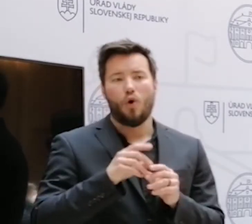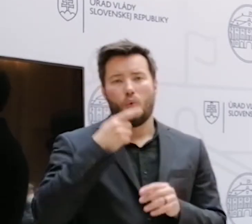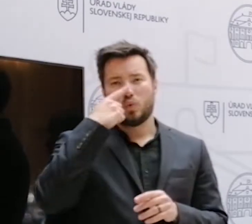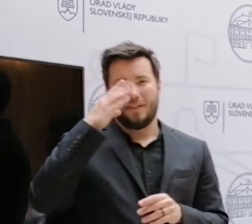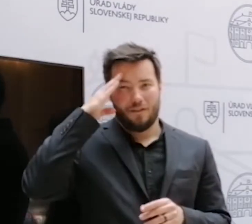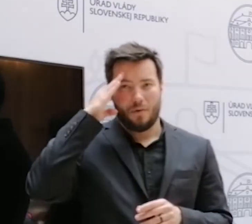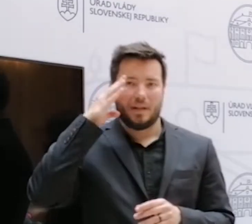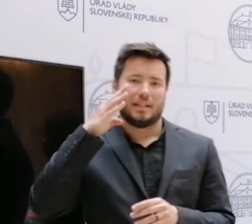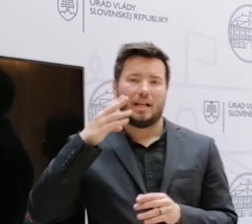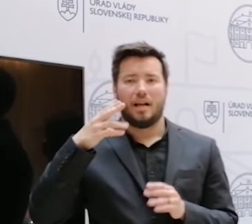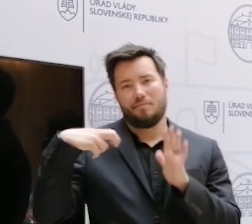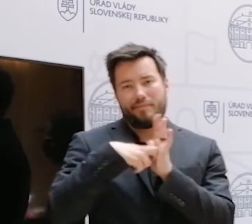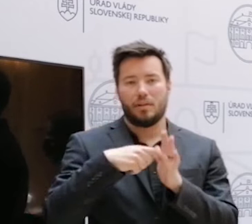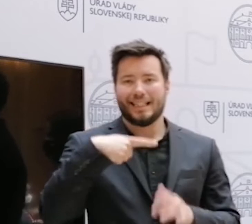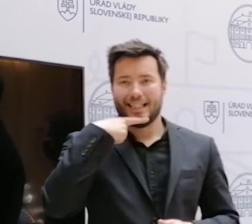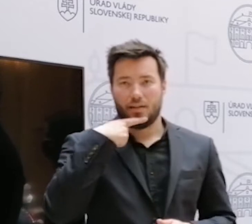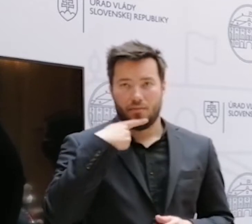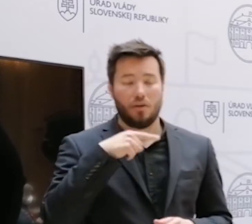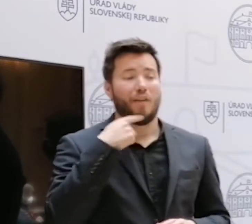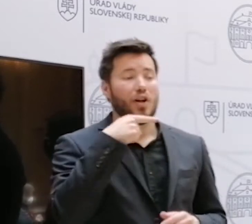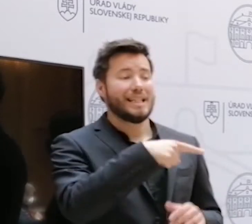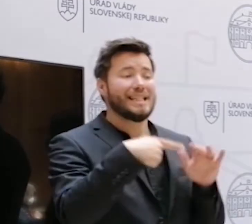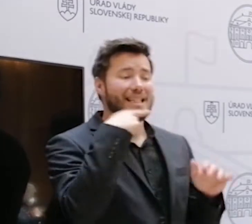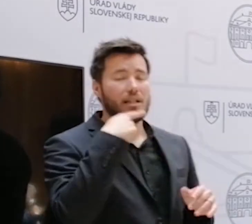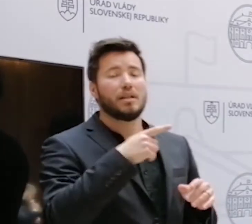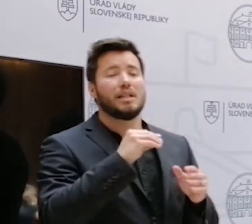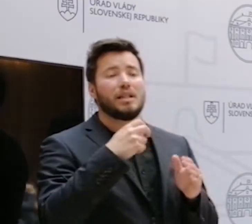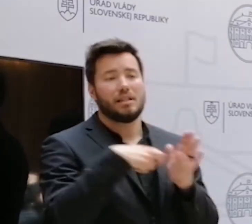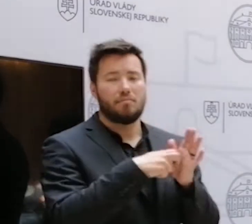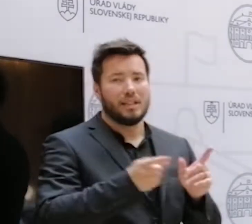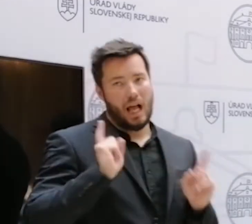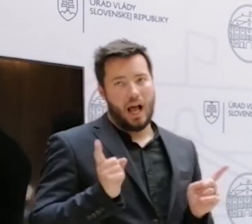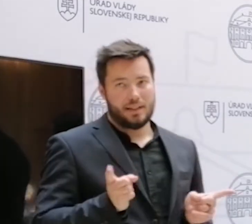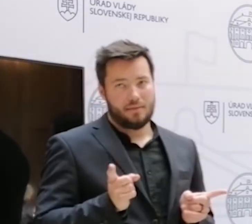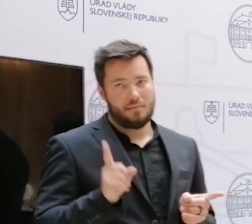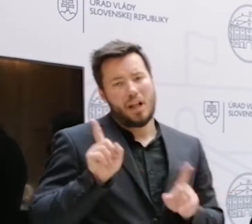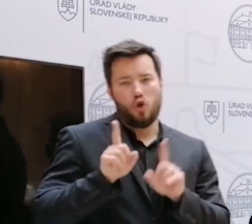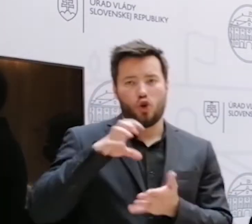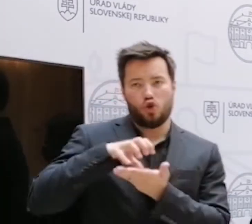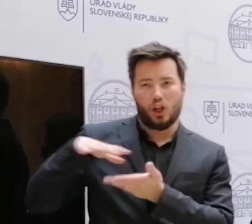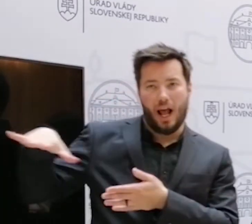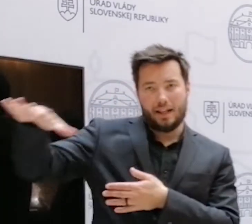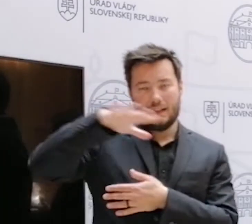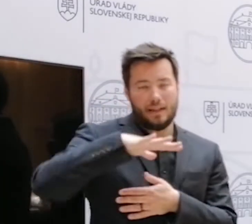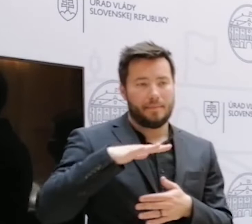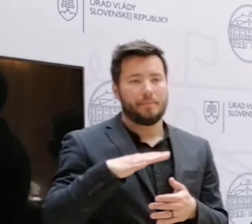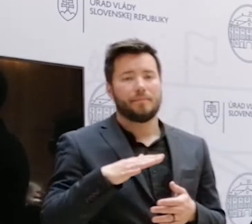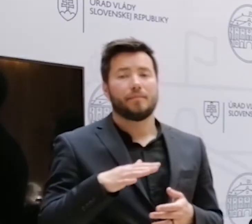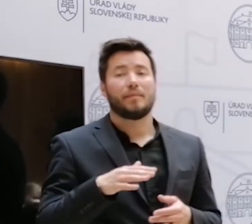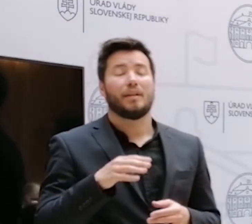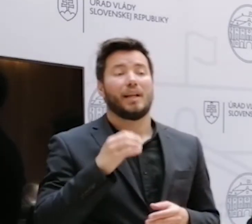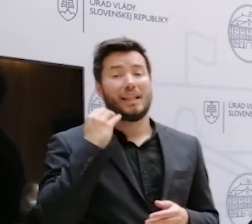vojsk na Ukrajine, že zakázali takýto symbol. A vlastne zaradili ho medzi symboli, pri